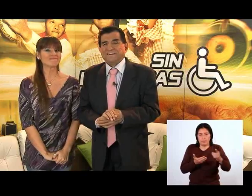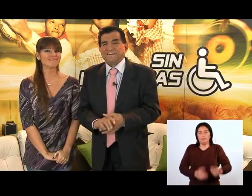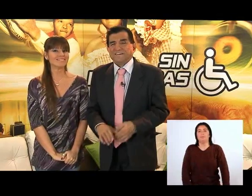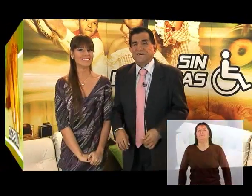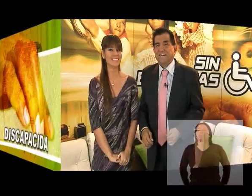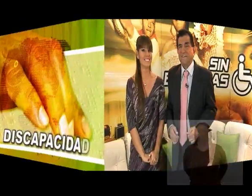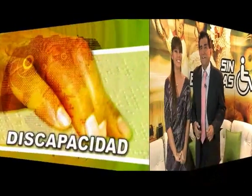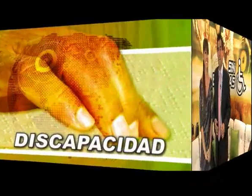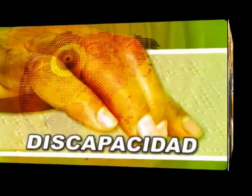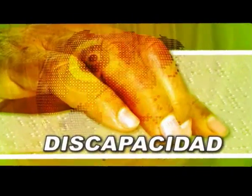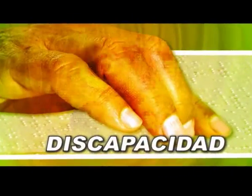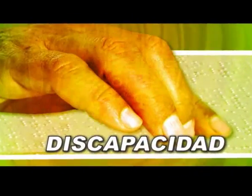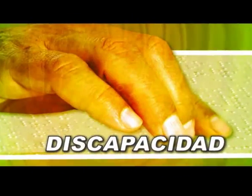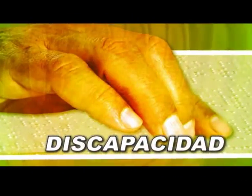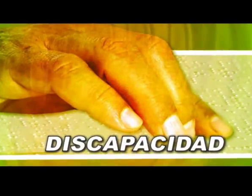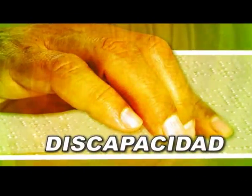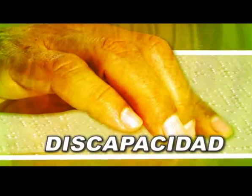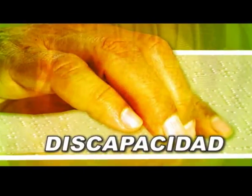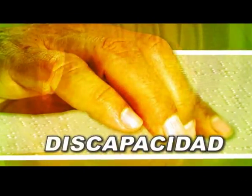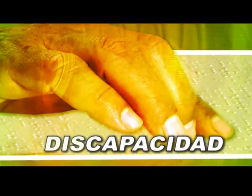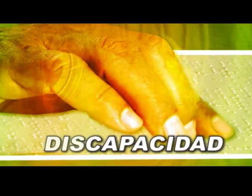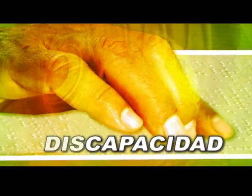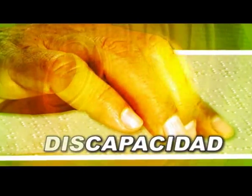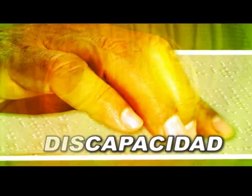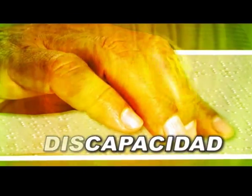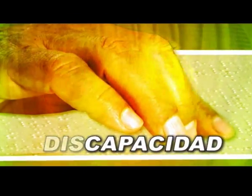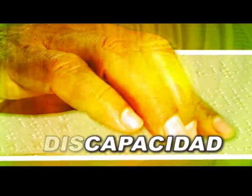chau chau